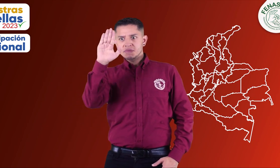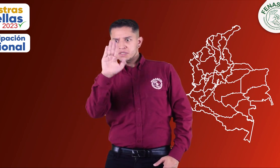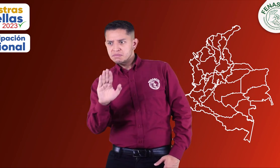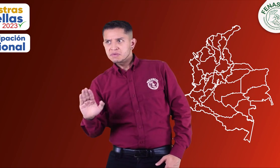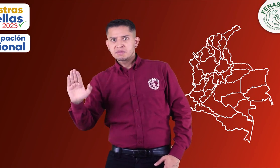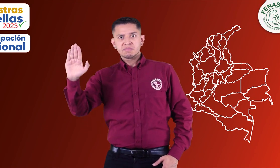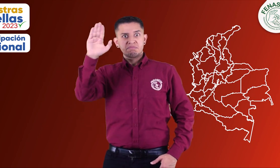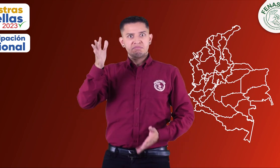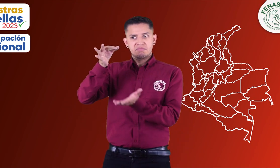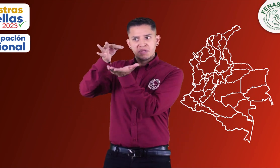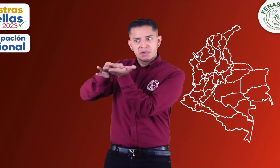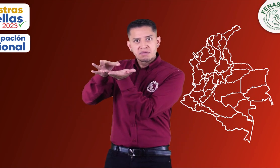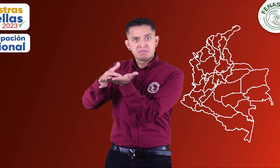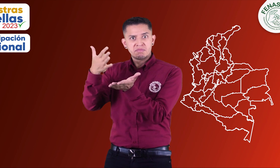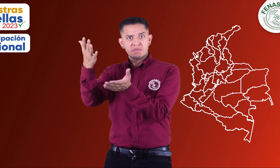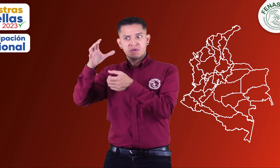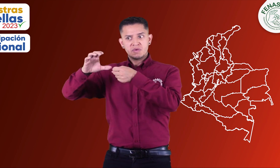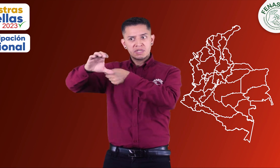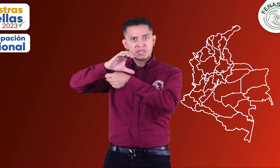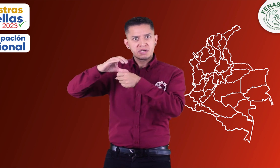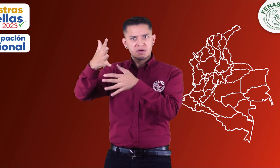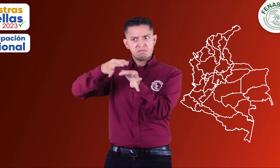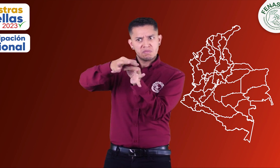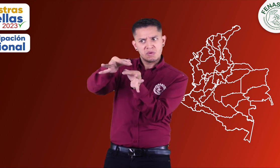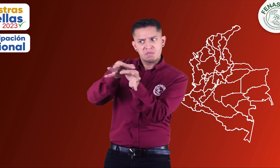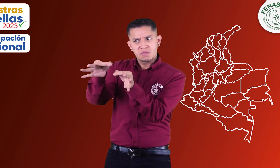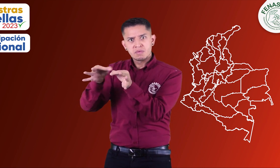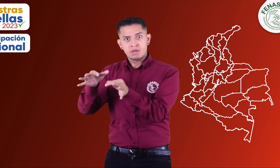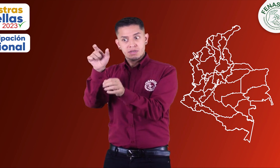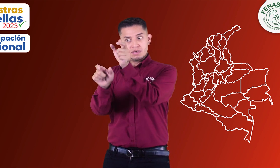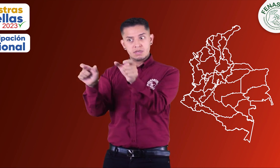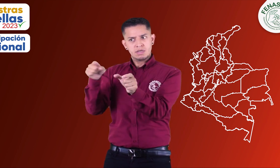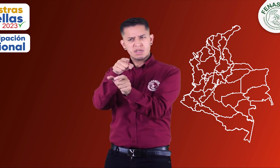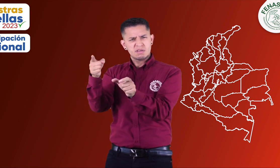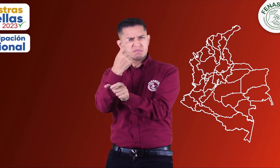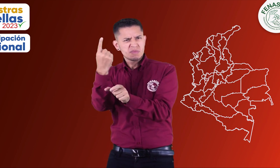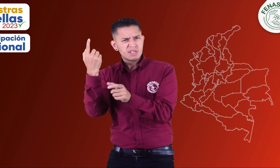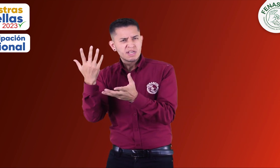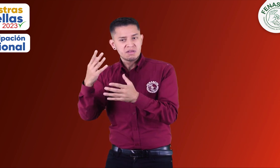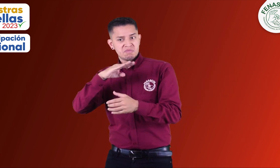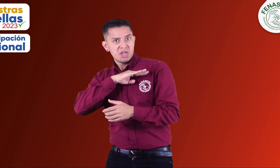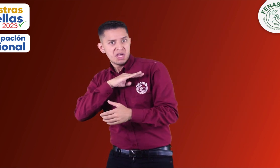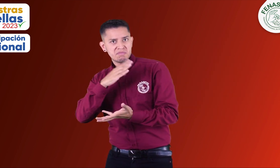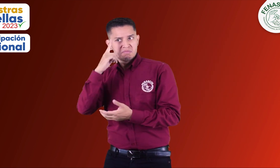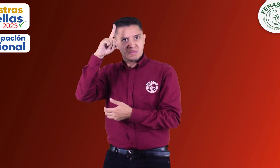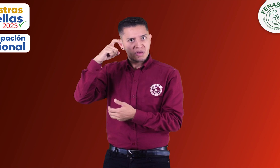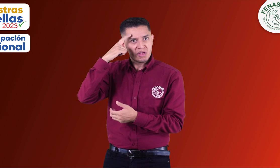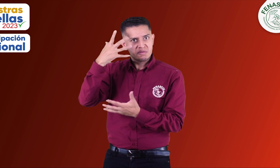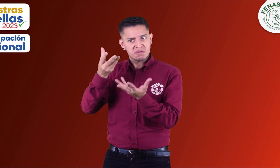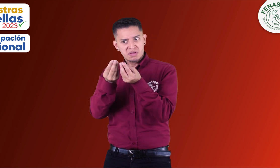Otra incidencia de FENASCOL fue ante los candidatos a los cargos de elección popular territorial para